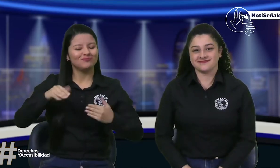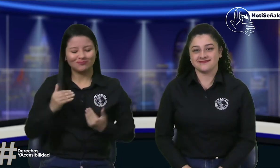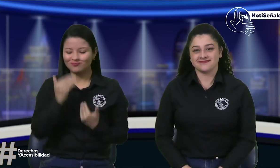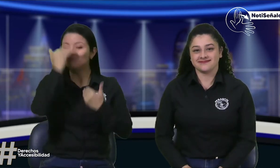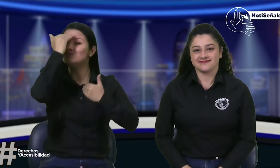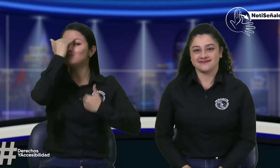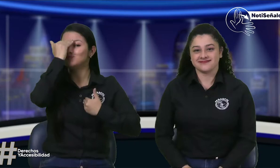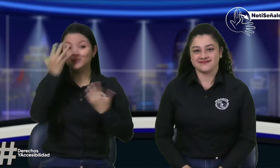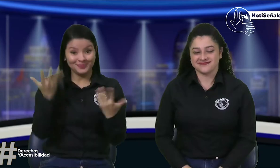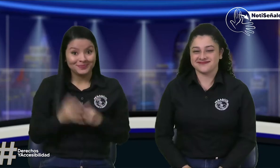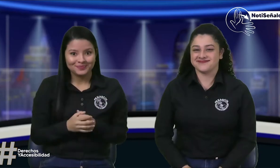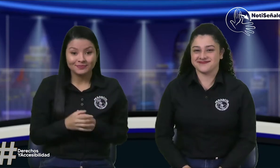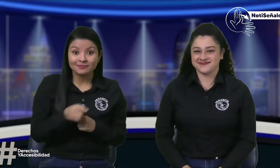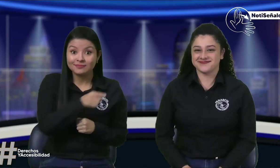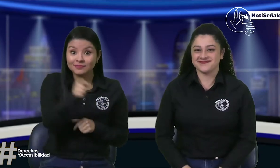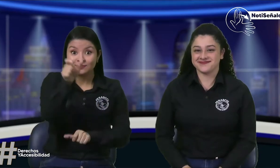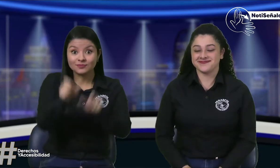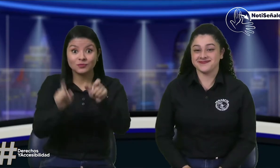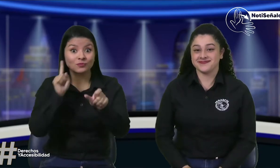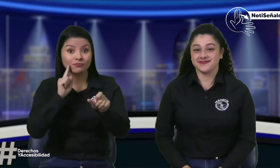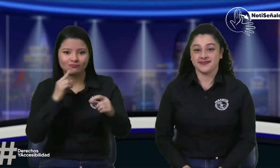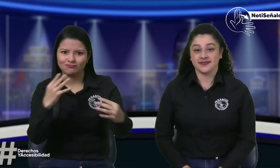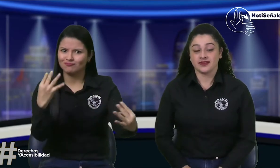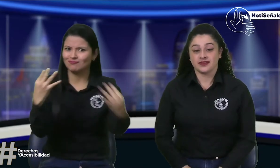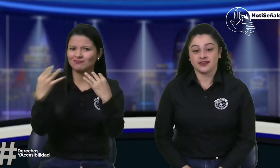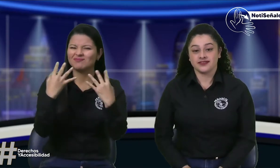de los derechos de las personas sordas y la toma de conciencia.